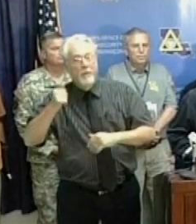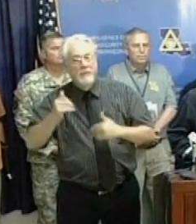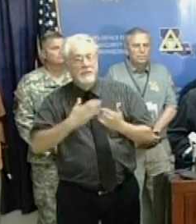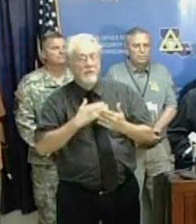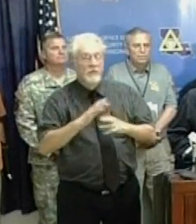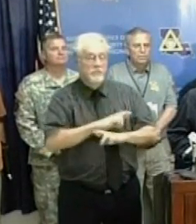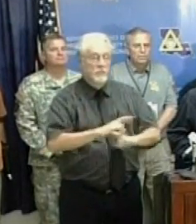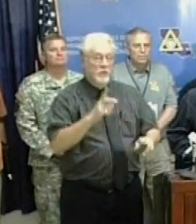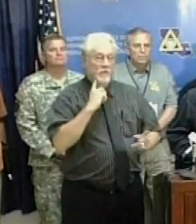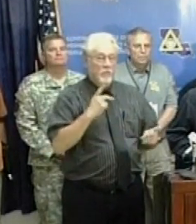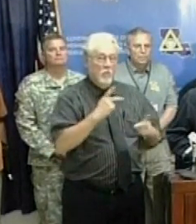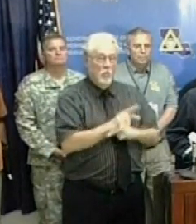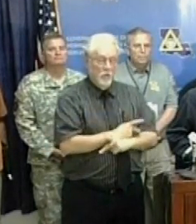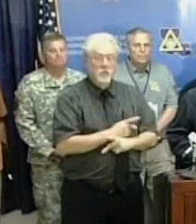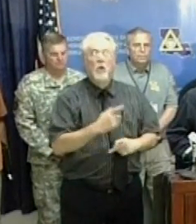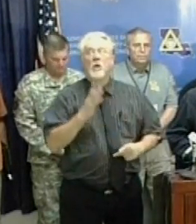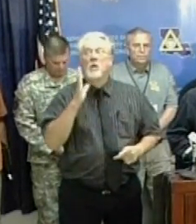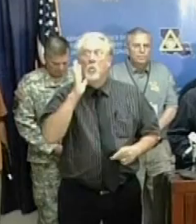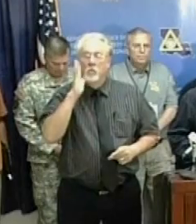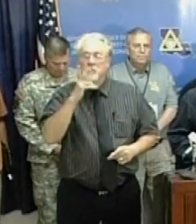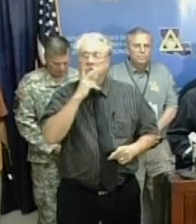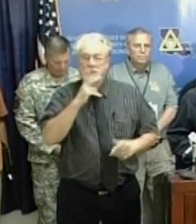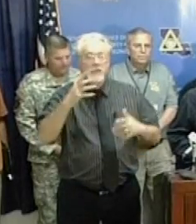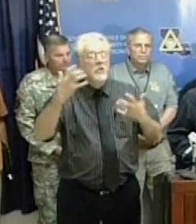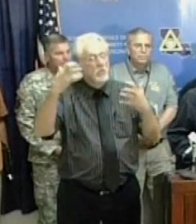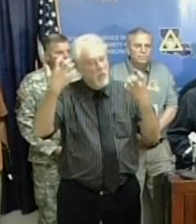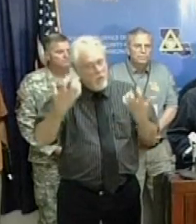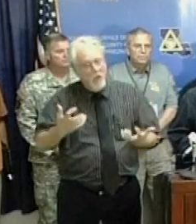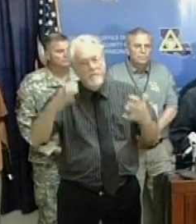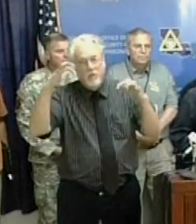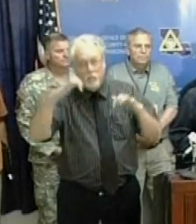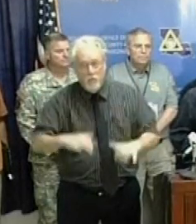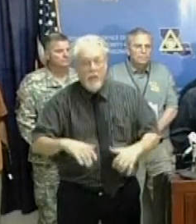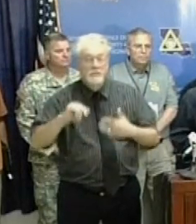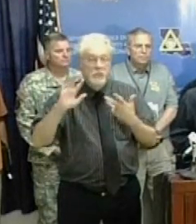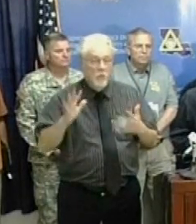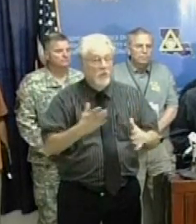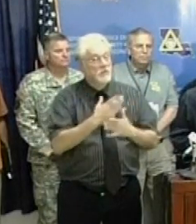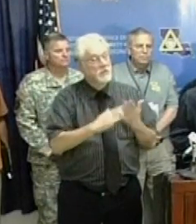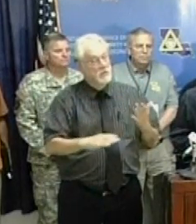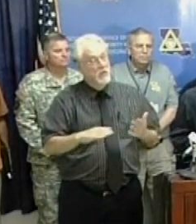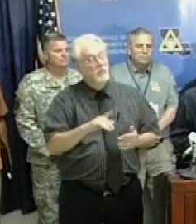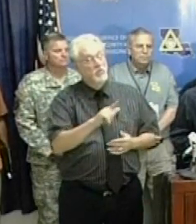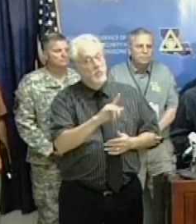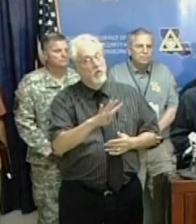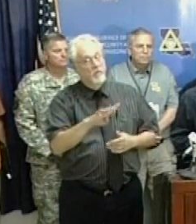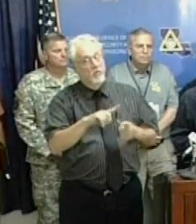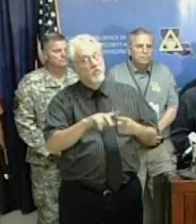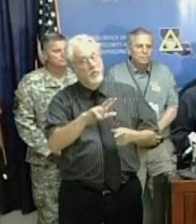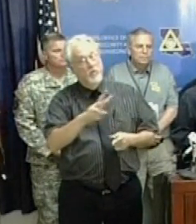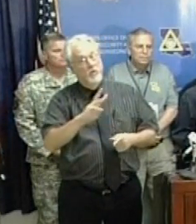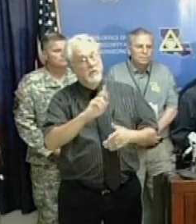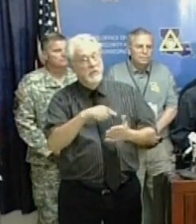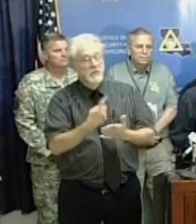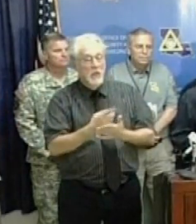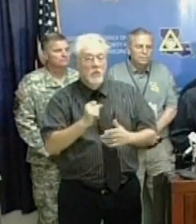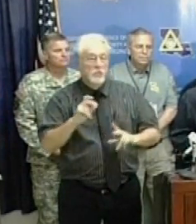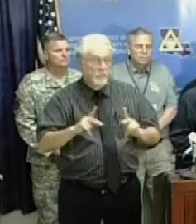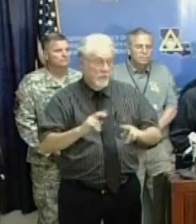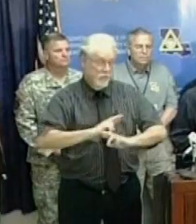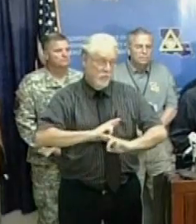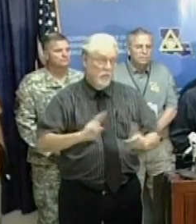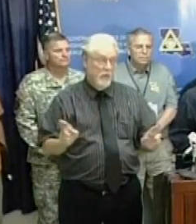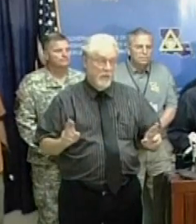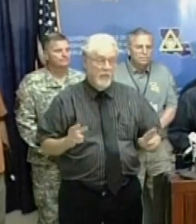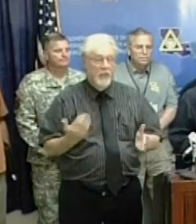ngập lục khắp các mọi nơi tại tiểu bang Louisiana. Chính quyền địa phương đã chuẩn bị cho tình hướng xấu nhất, chắc chắn cơn bão Izak sẽ mang nhiều mưa và những